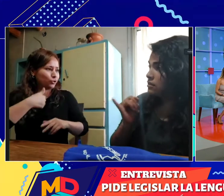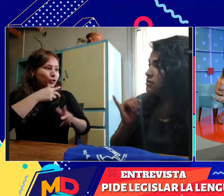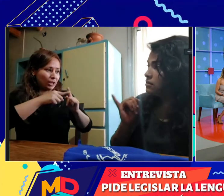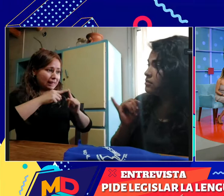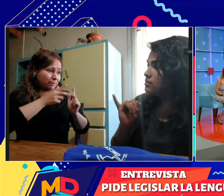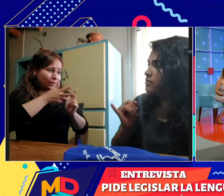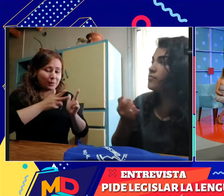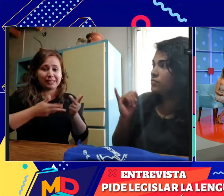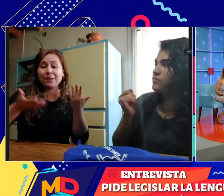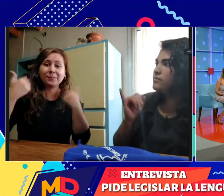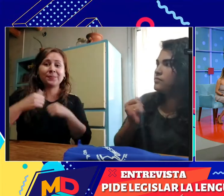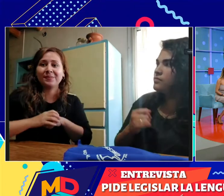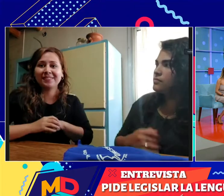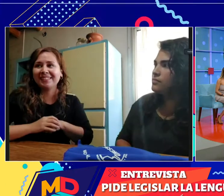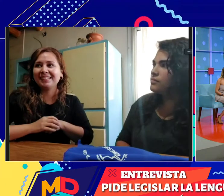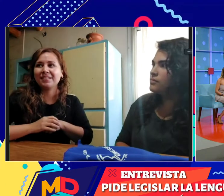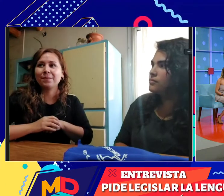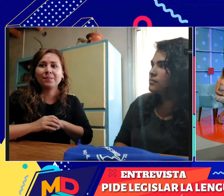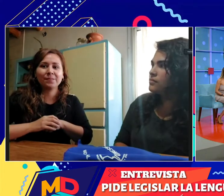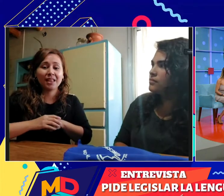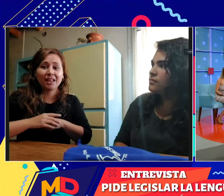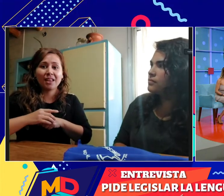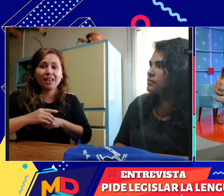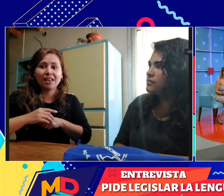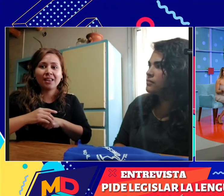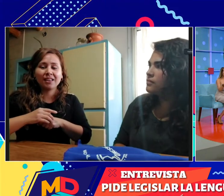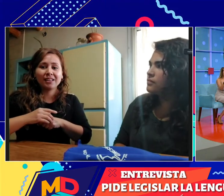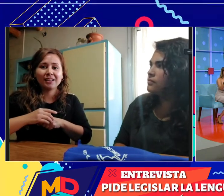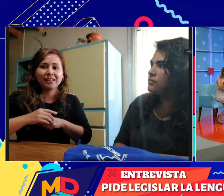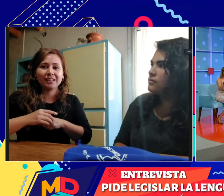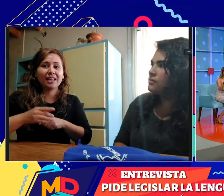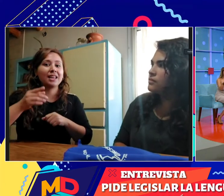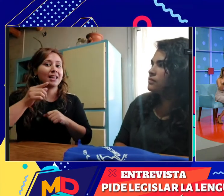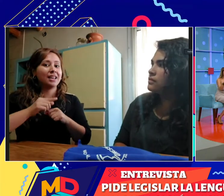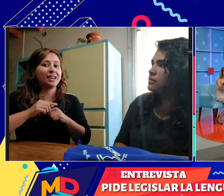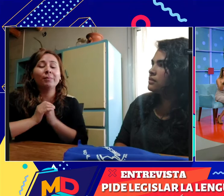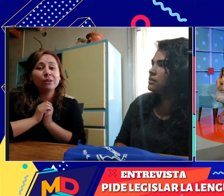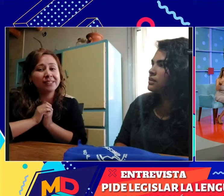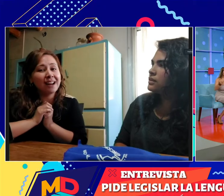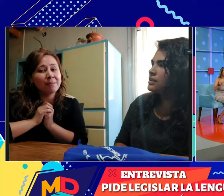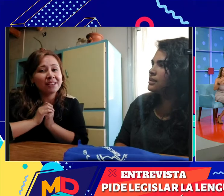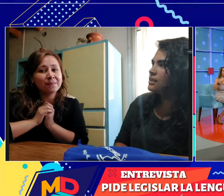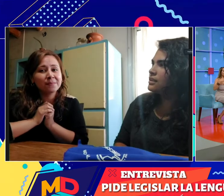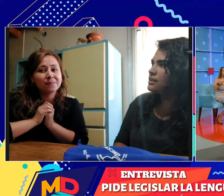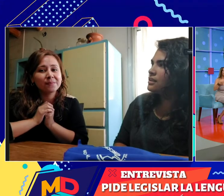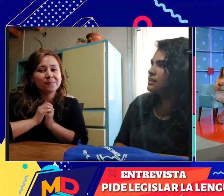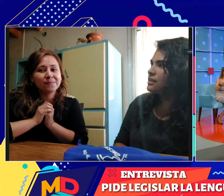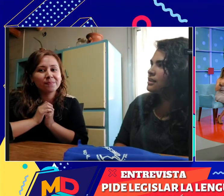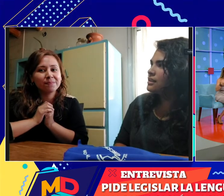A vos, Fátima, no te escuchamos, quizás podrían activar ahí el micrófono. micrófono y vos, Fátima, no la